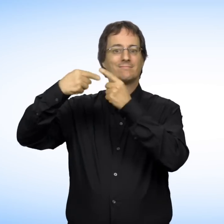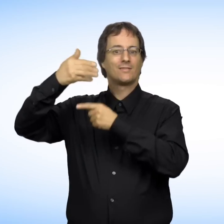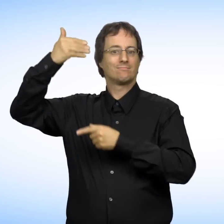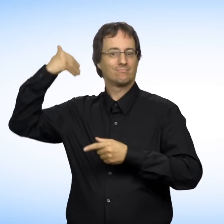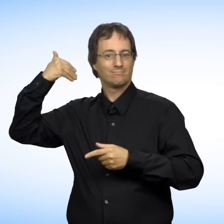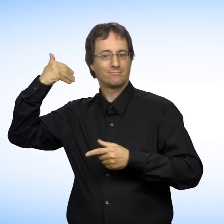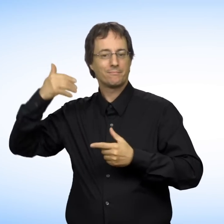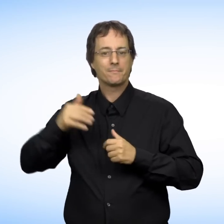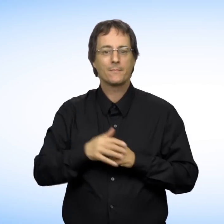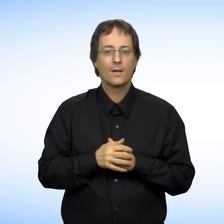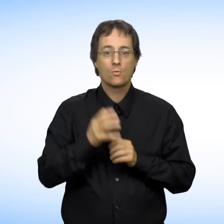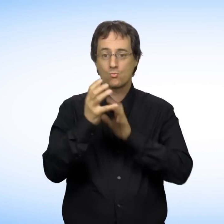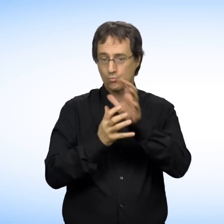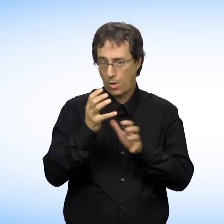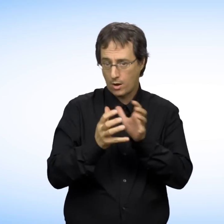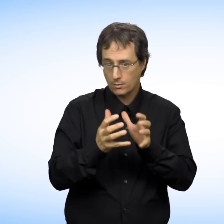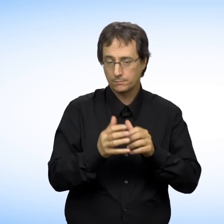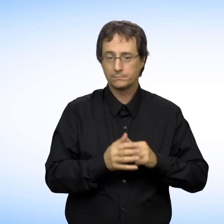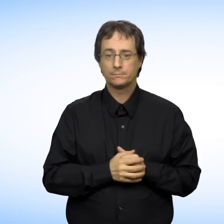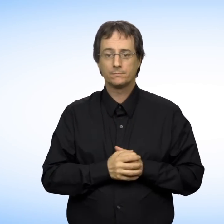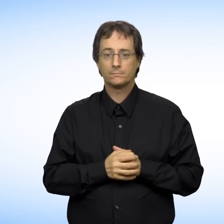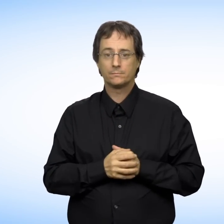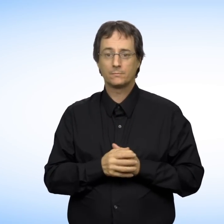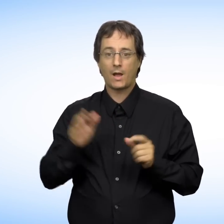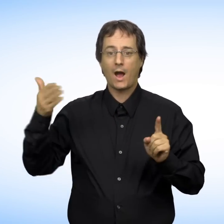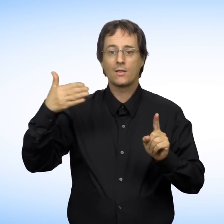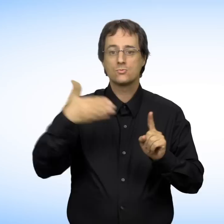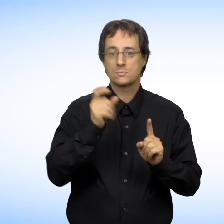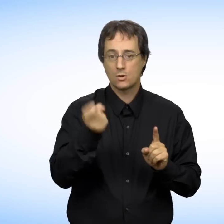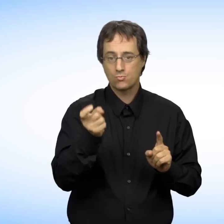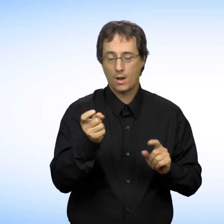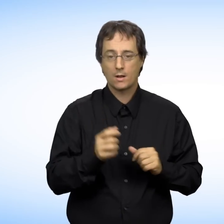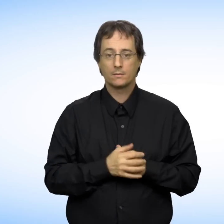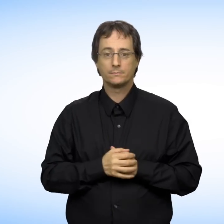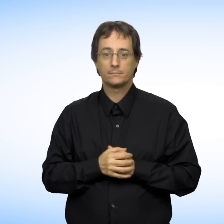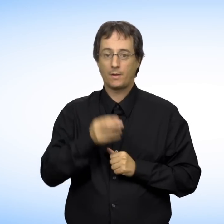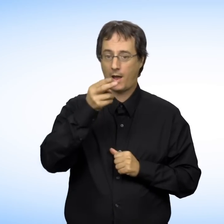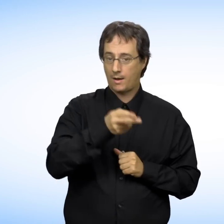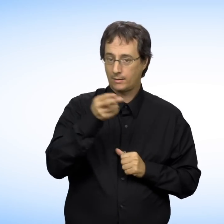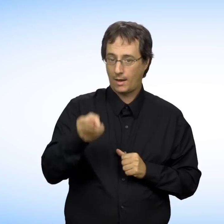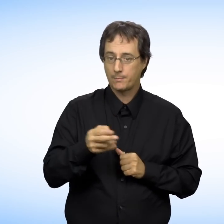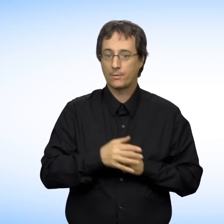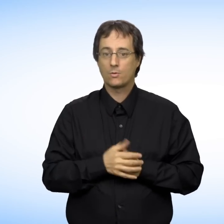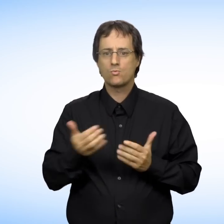couleur, de son orientation sexuelle, de son handicap ou d'une autre